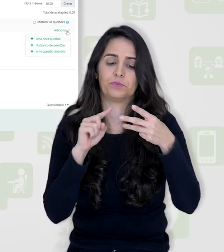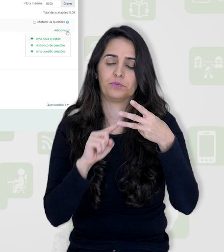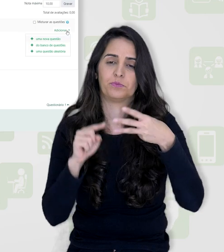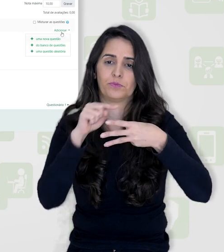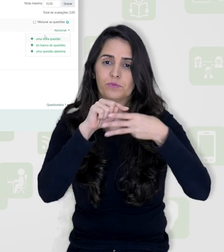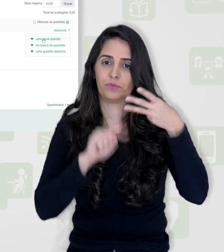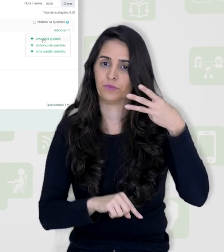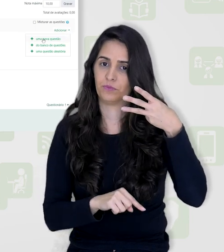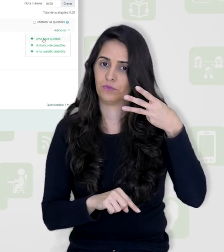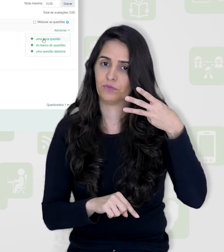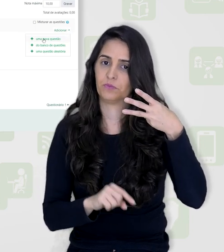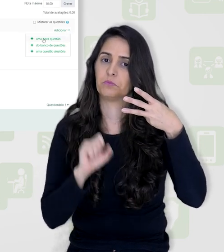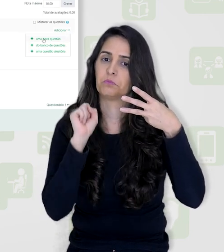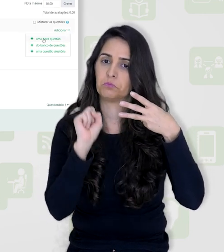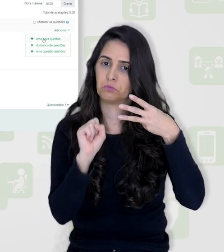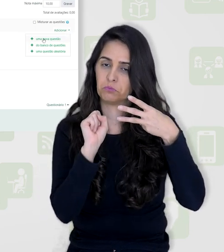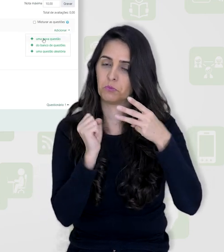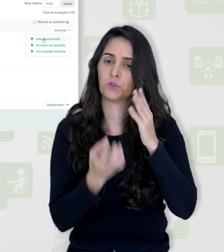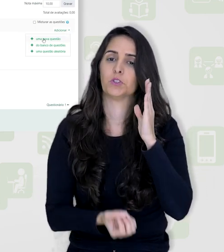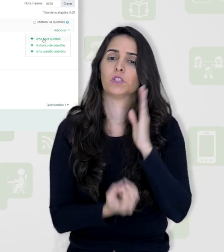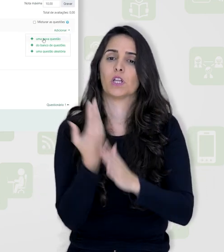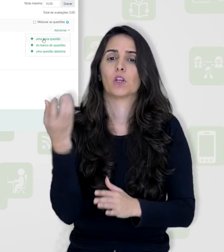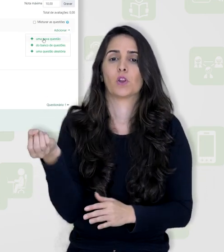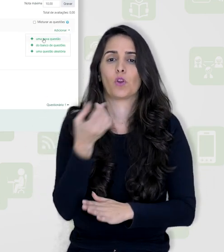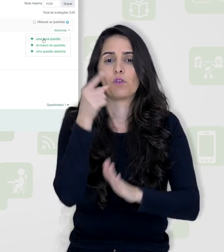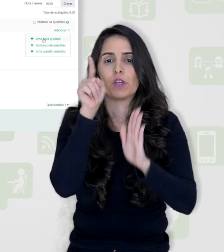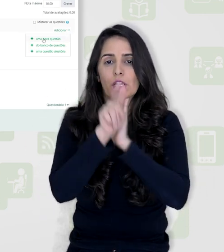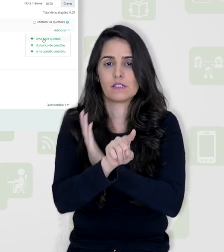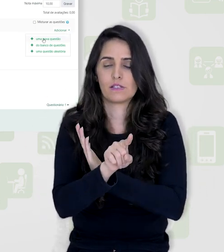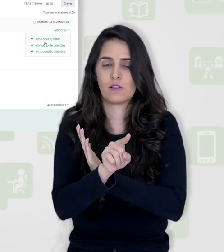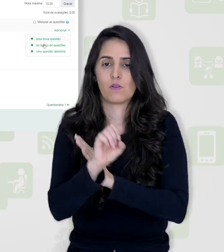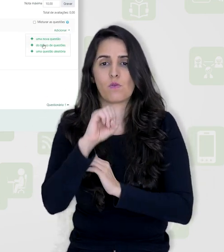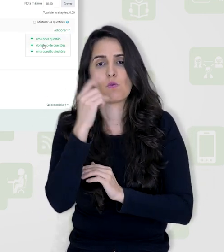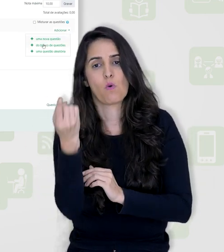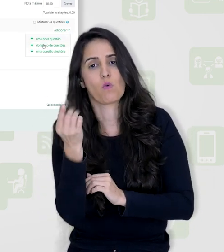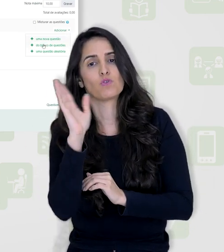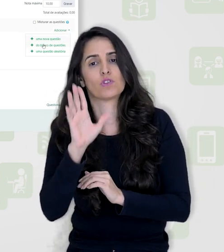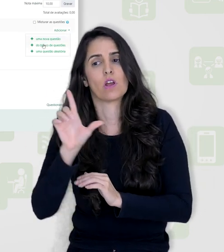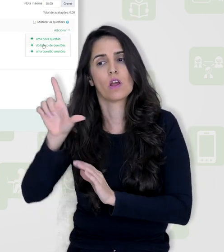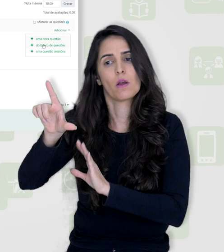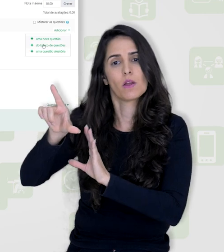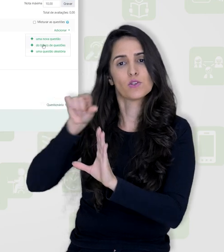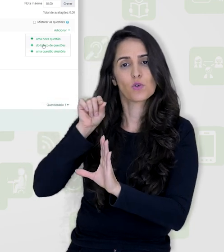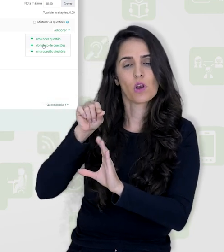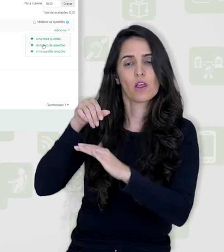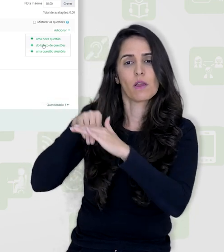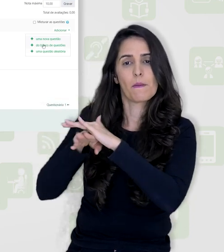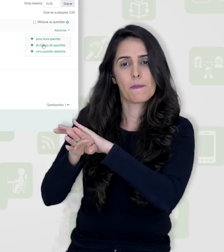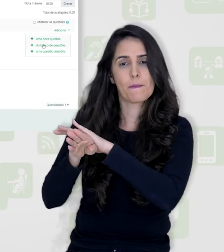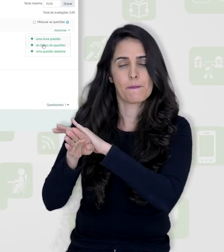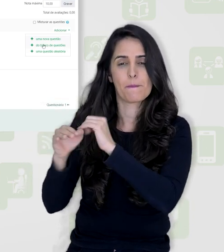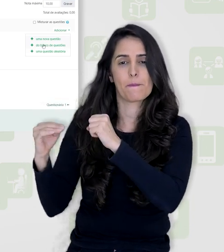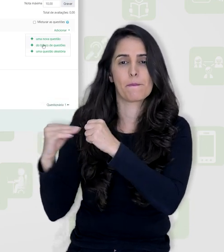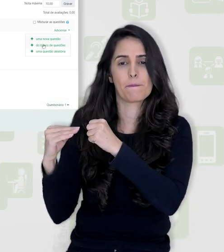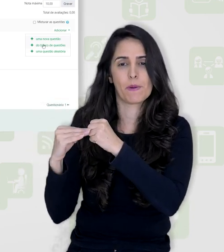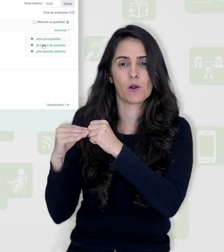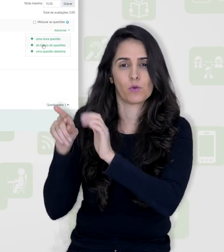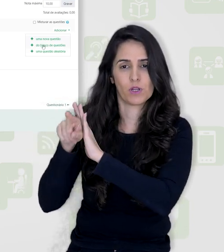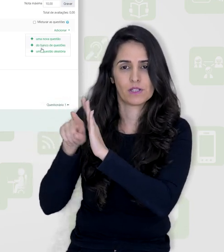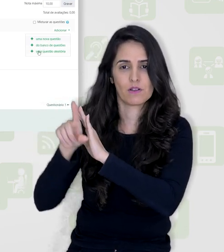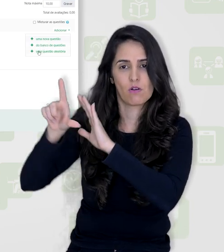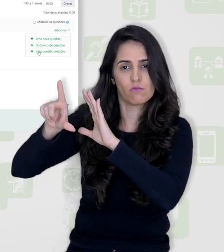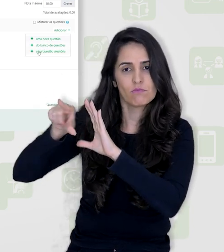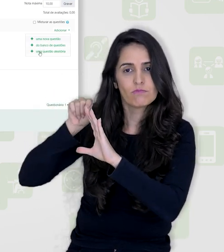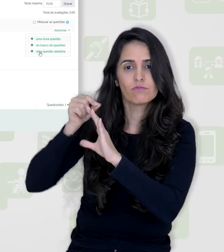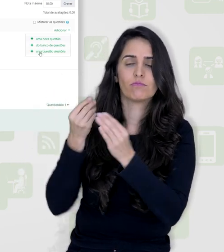opções. Eu posso aqui mesmo criar uma nova questão, eu posso usar uma questão do banco de questões,